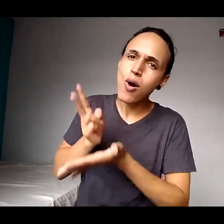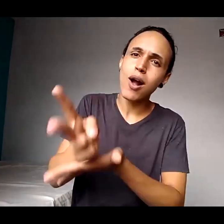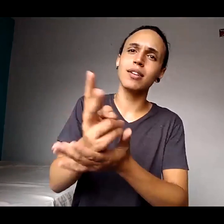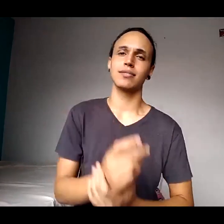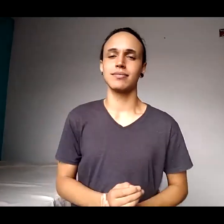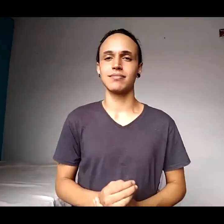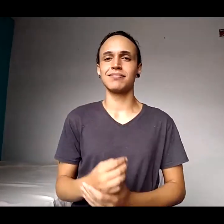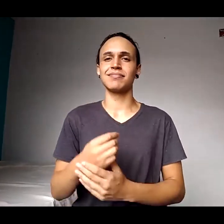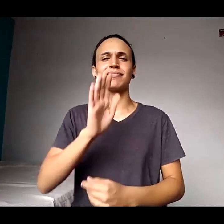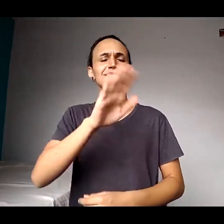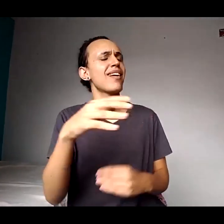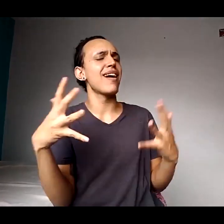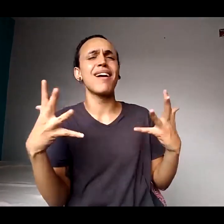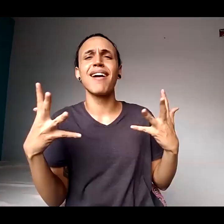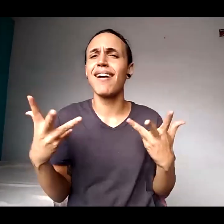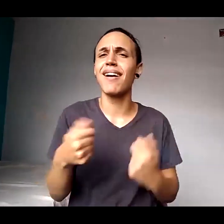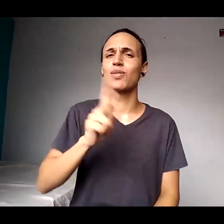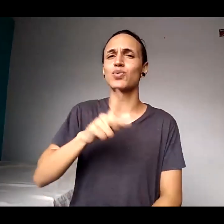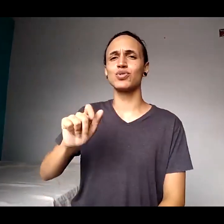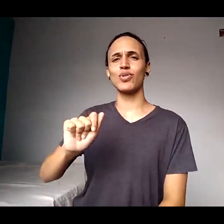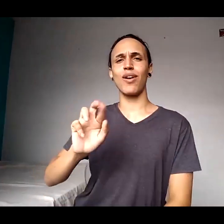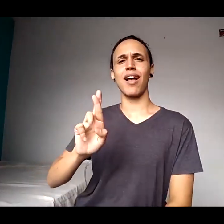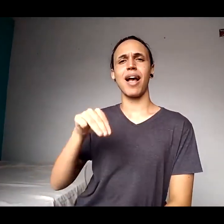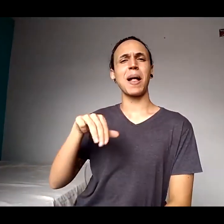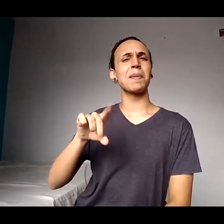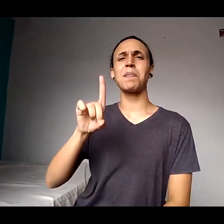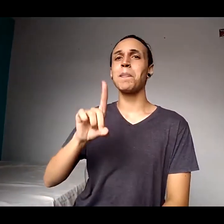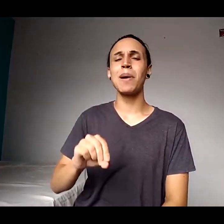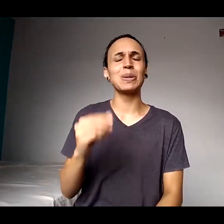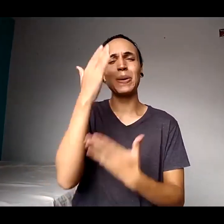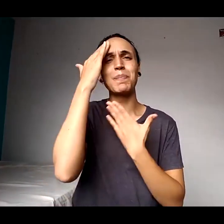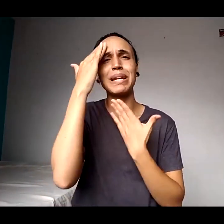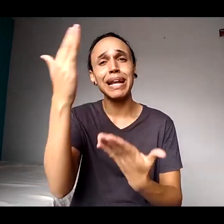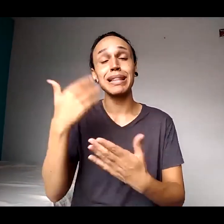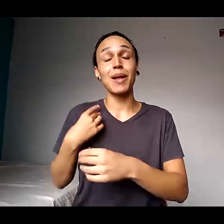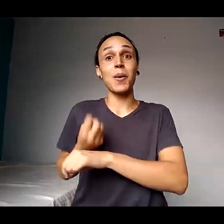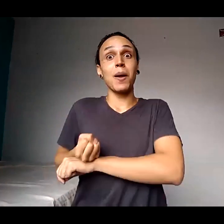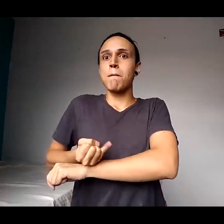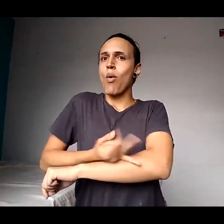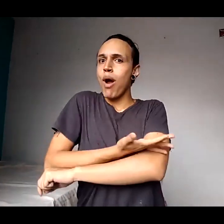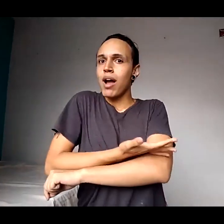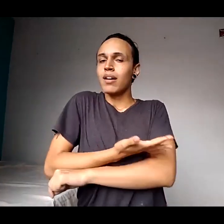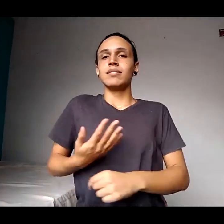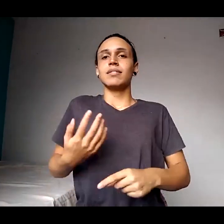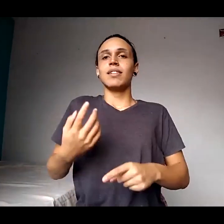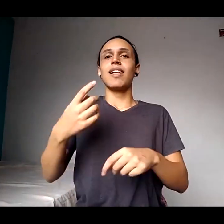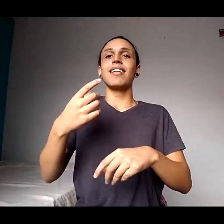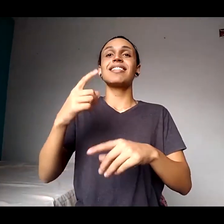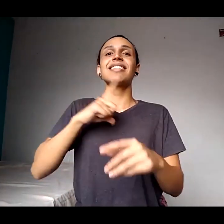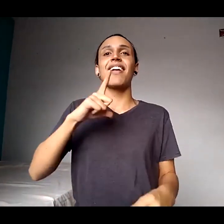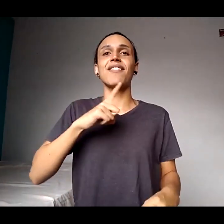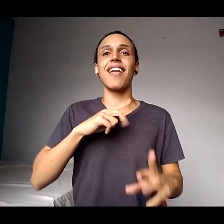Maravilhoso, professor Armando. Muitíssimo obrigada. A gente se emociona. Me emocionei quando tive uma reunião com você. Semana